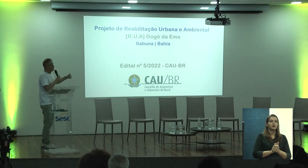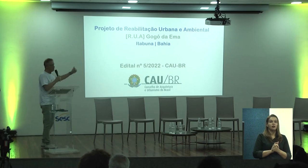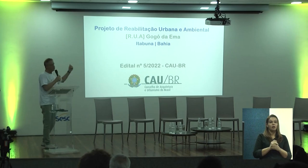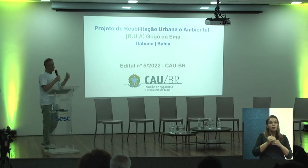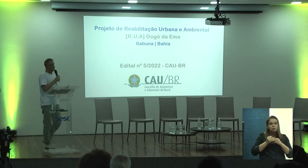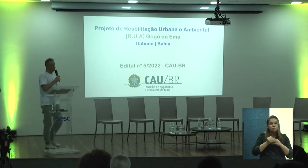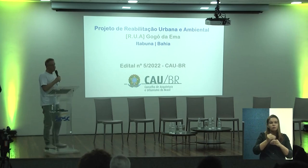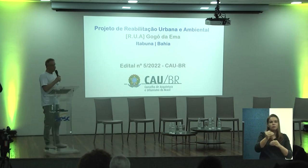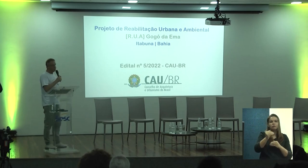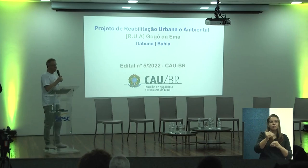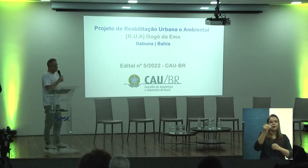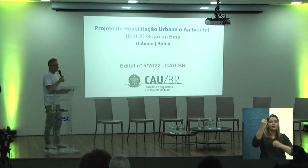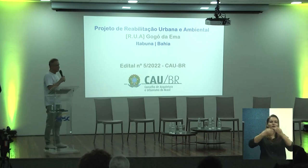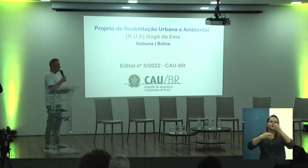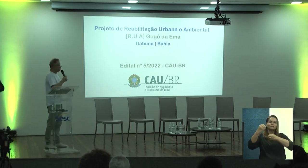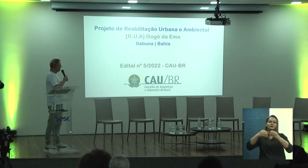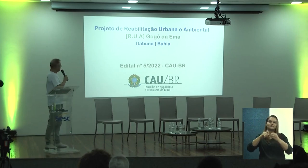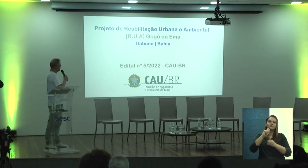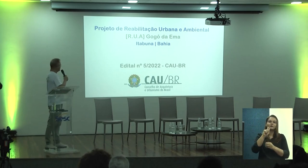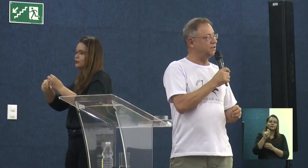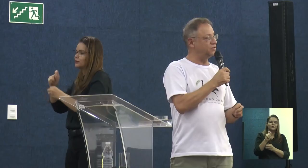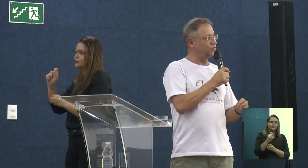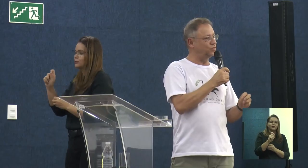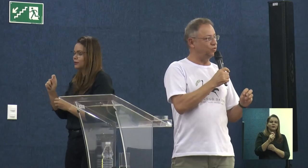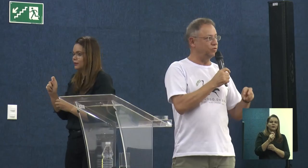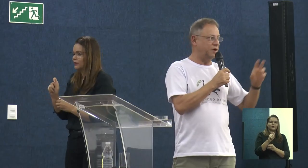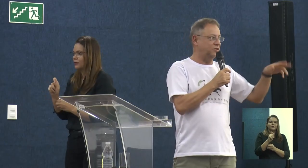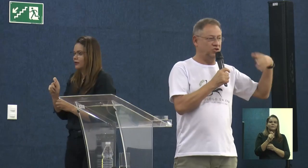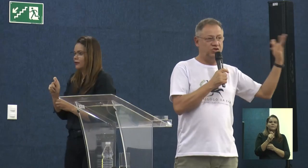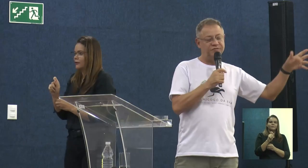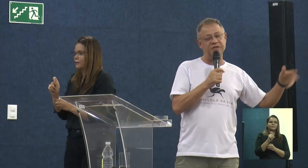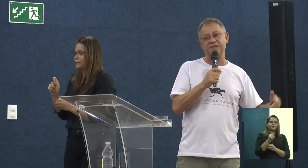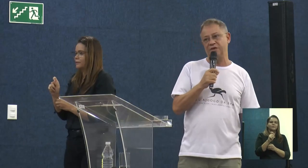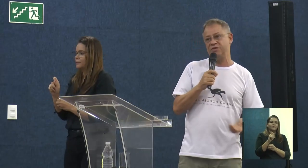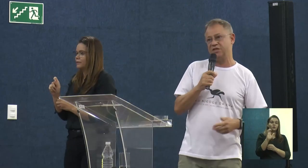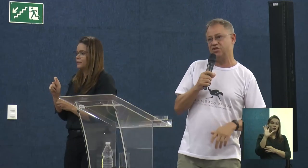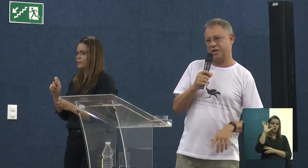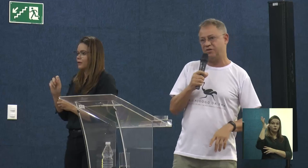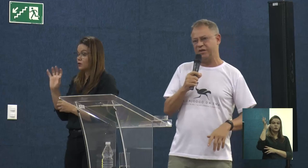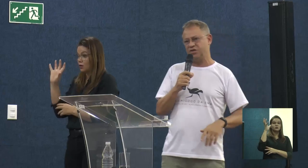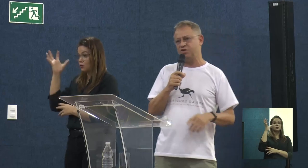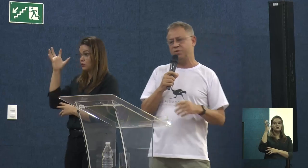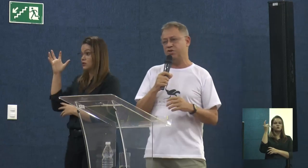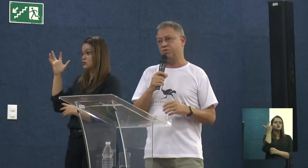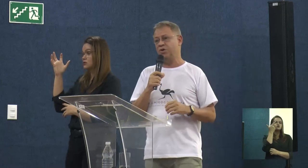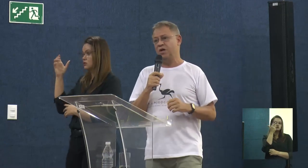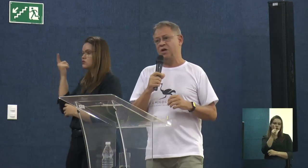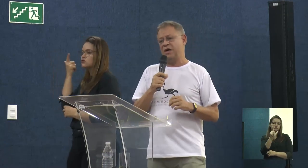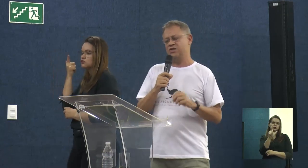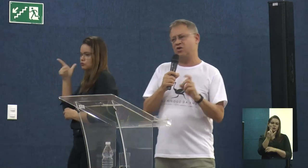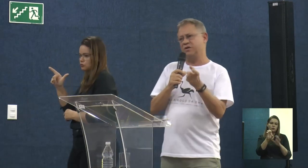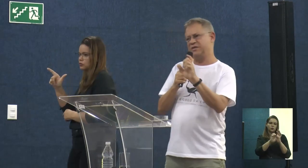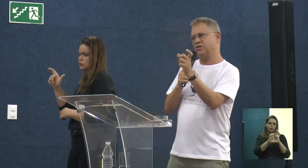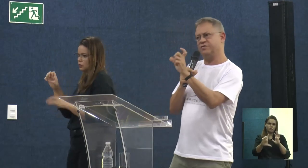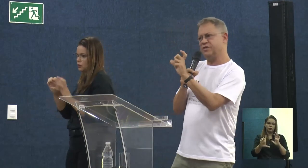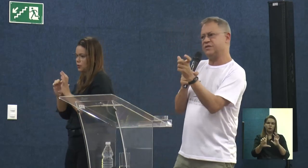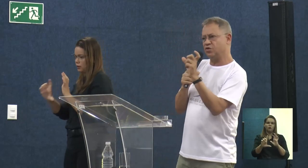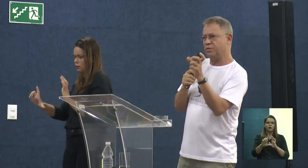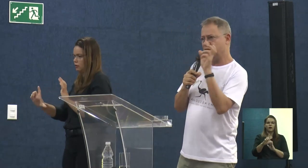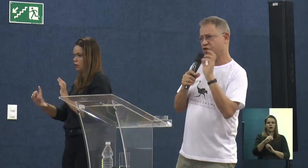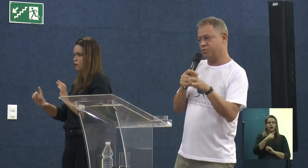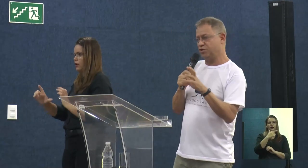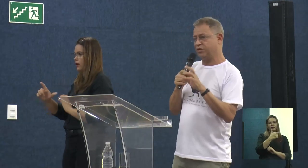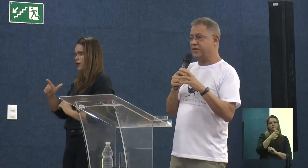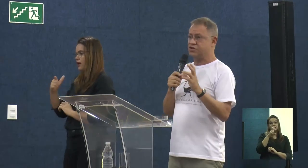E daqui para frente, então, eu falo um pouco dessa, desse, do fato. A gente venceu esse edital, né? A gente pediu, as cotas eram de